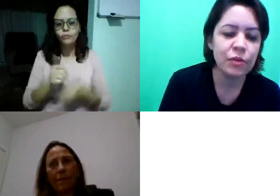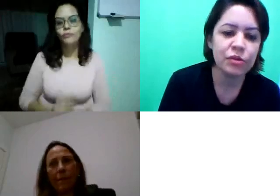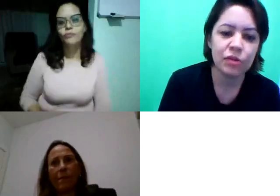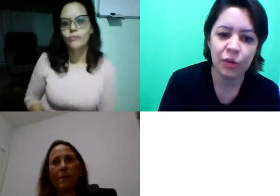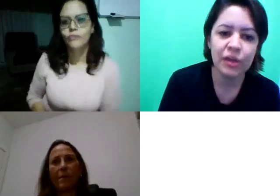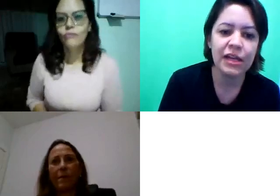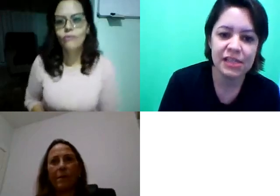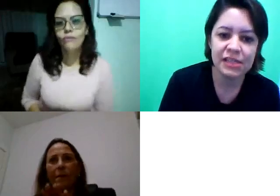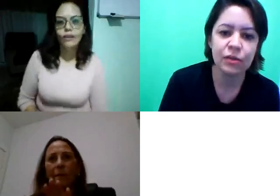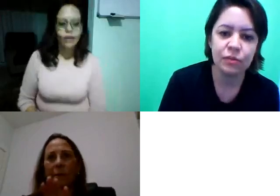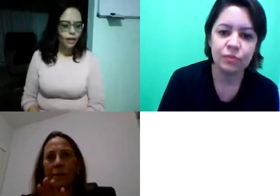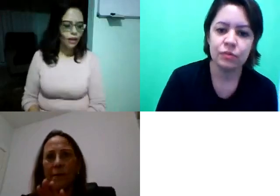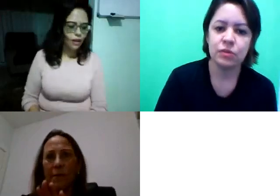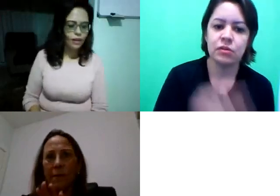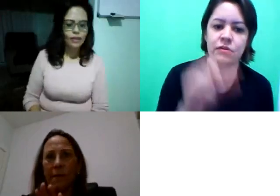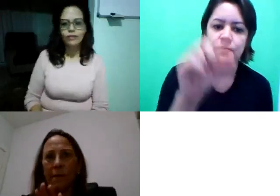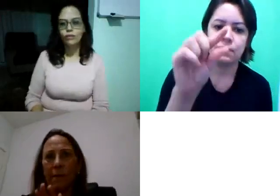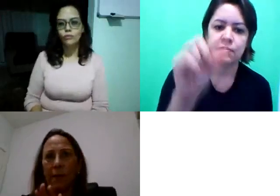curso, por toda a organização.